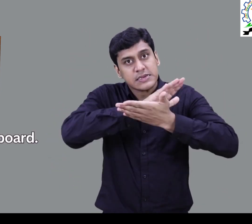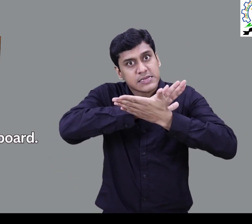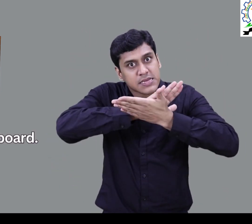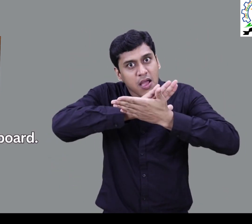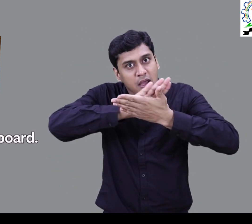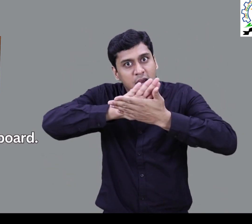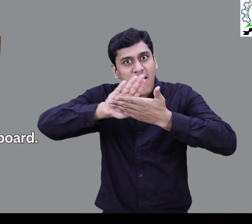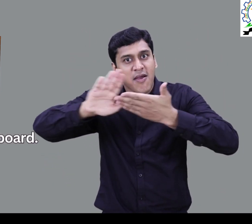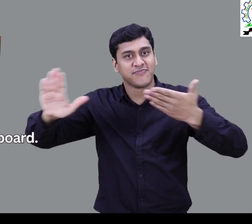ब्लैकबोर्ड साफ करो